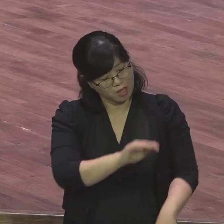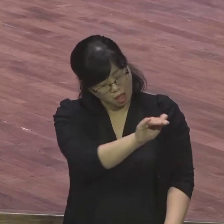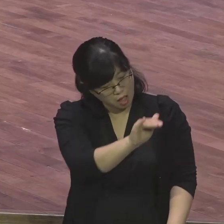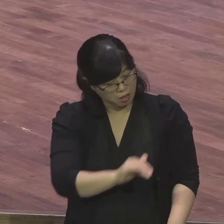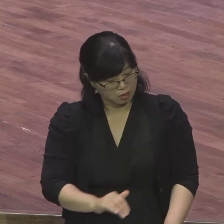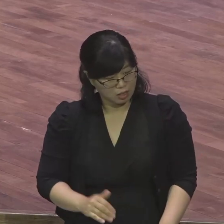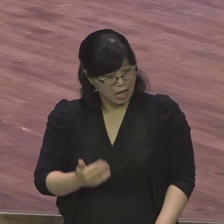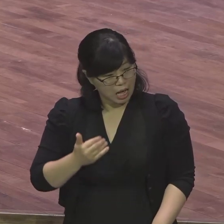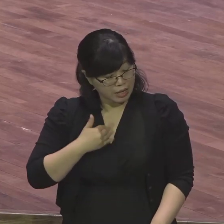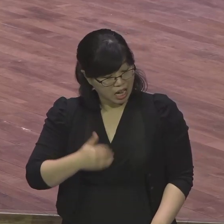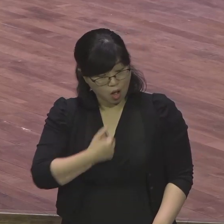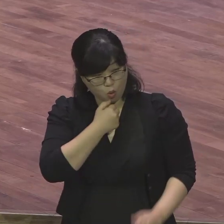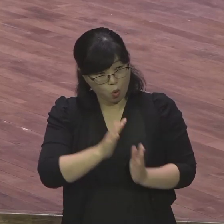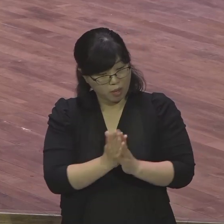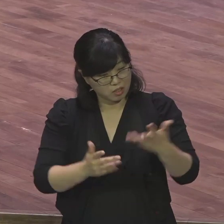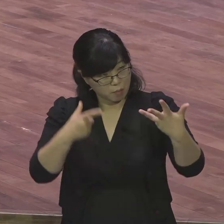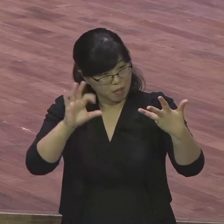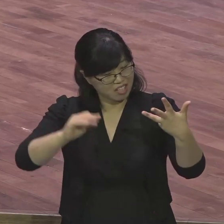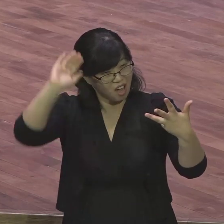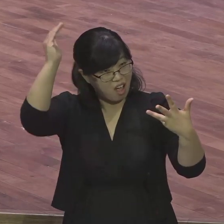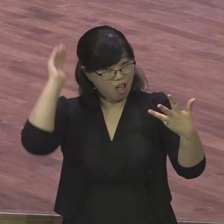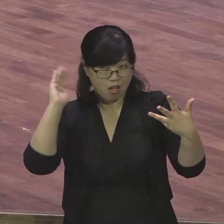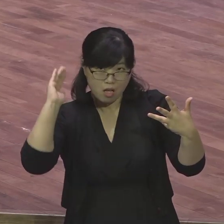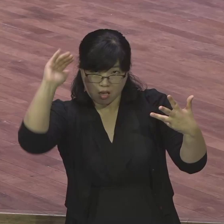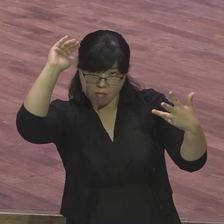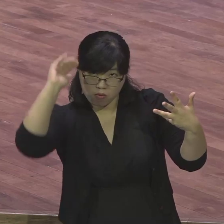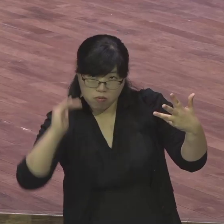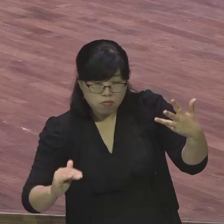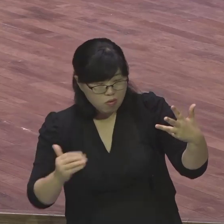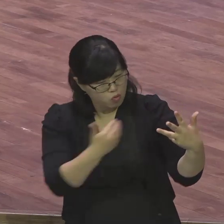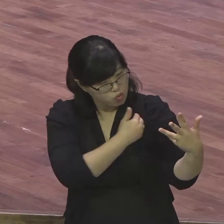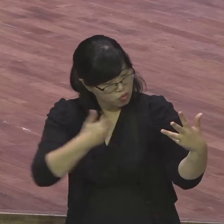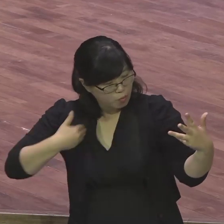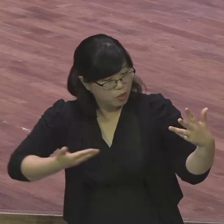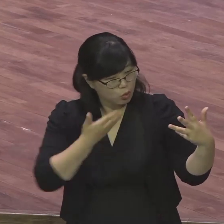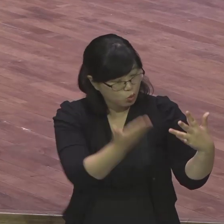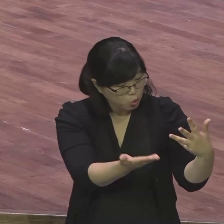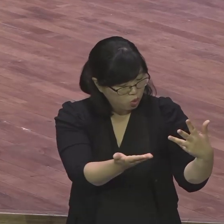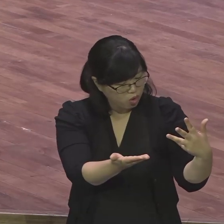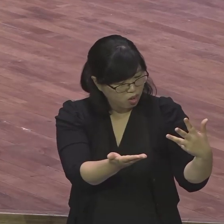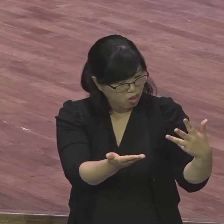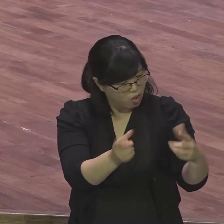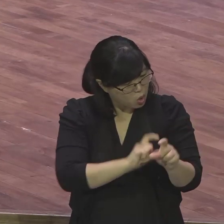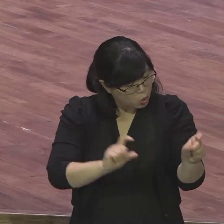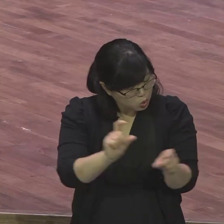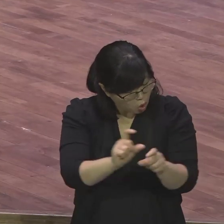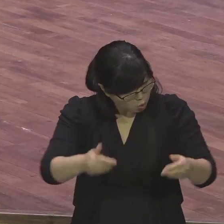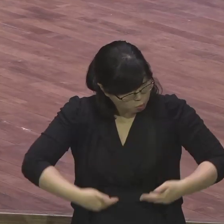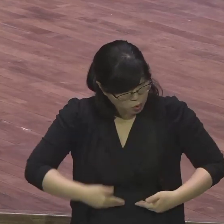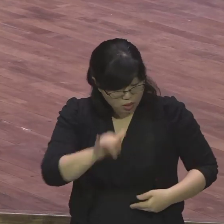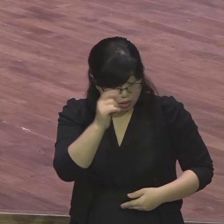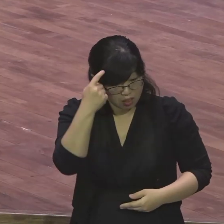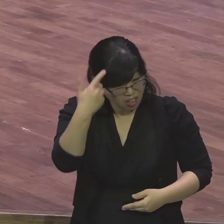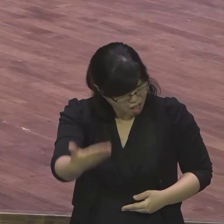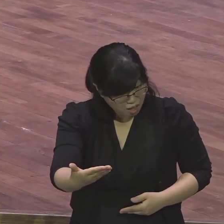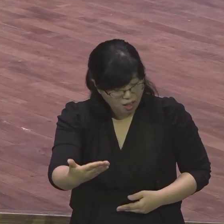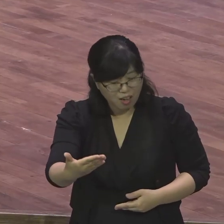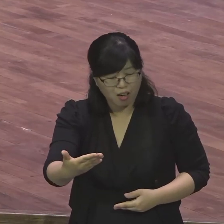살겠느냐라는 반문하는 것처럼 그렇게 로마서 8장을 강력하게 펼쳐나가고 있습니다 내가 더